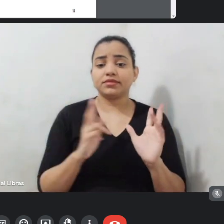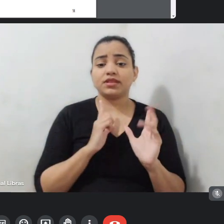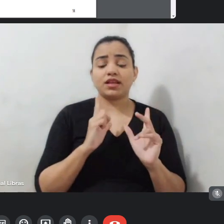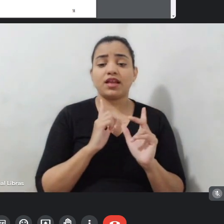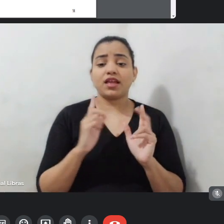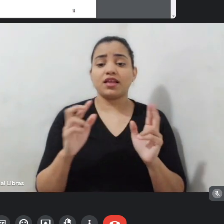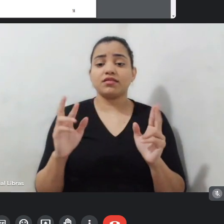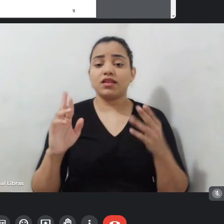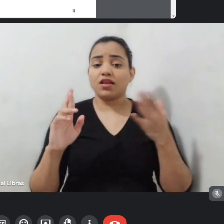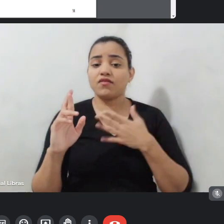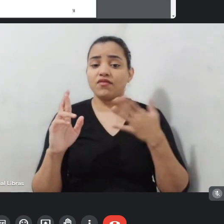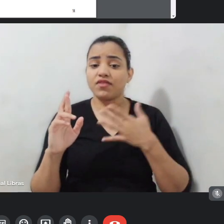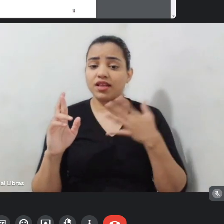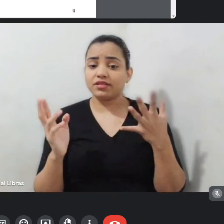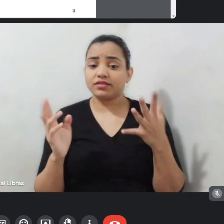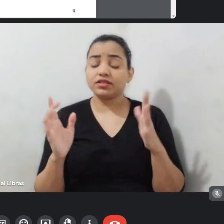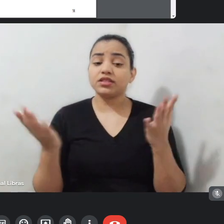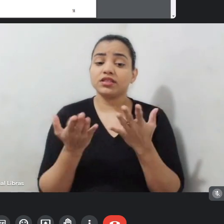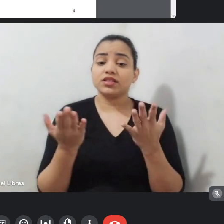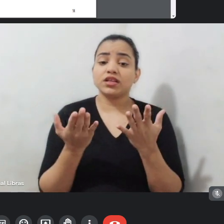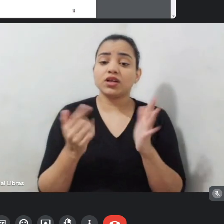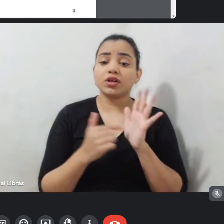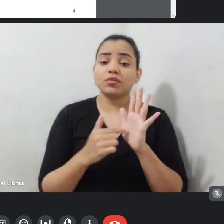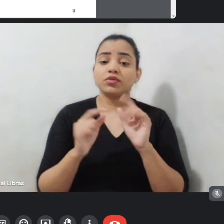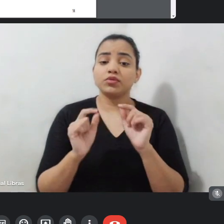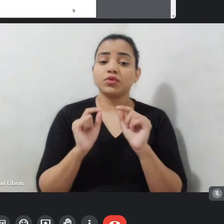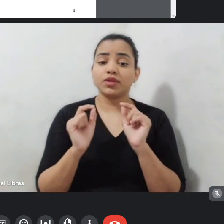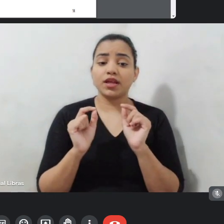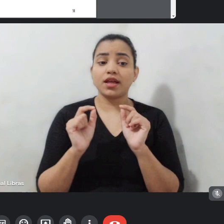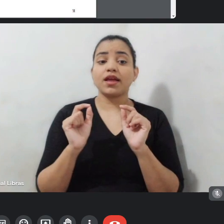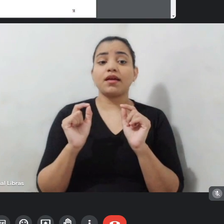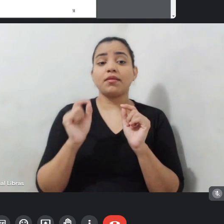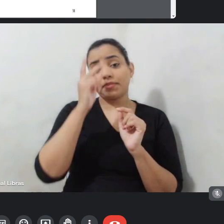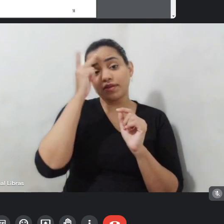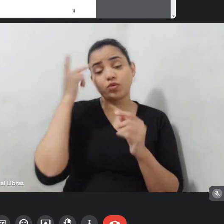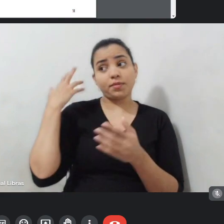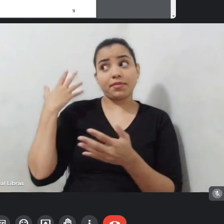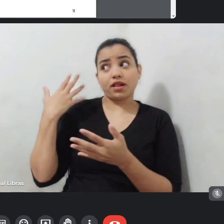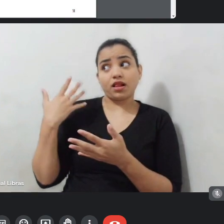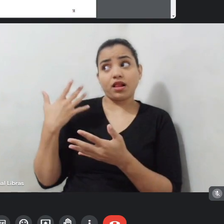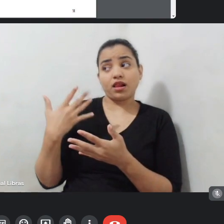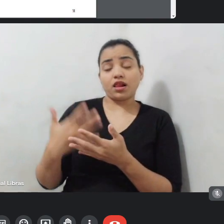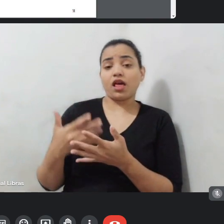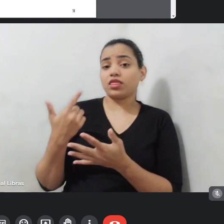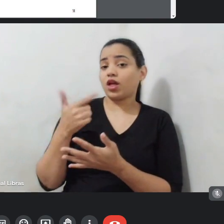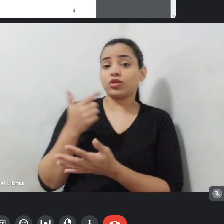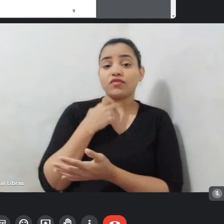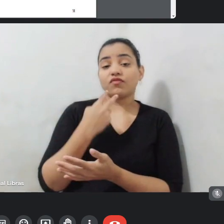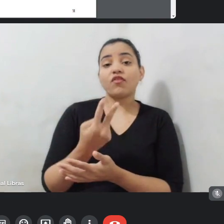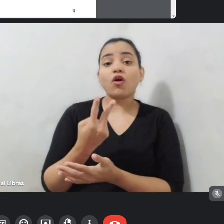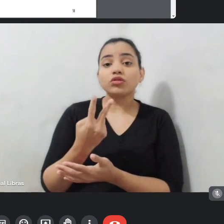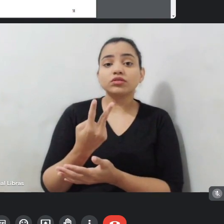servem para quem justamente não teve voz ao longo do tempo. É onde, por exemplo, as comunidades